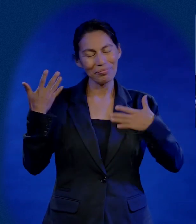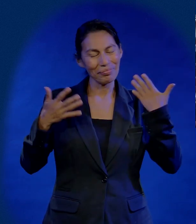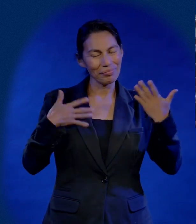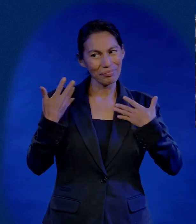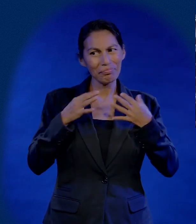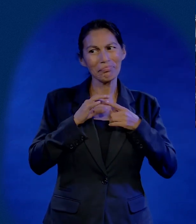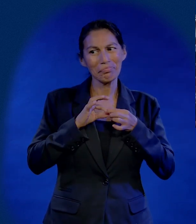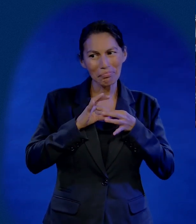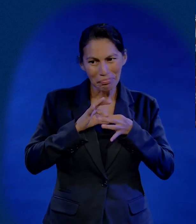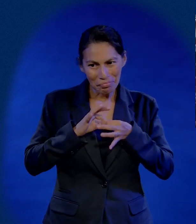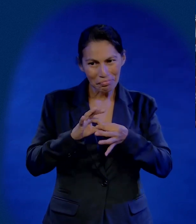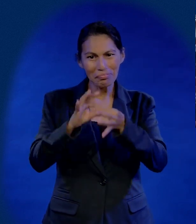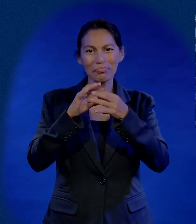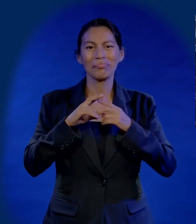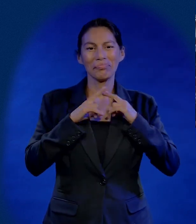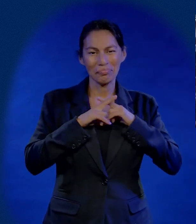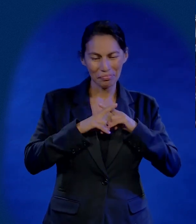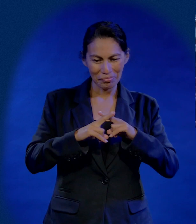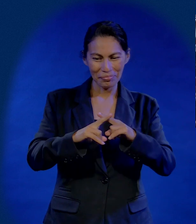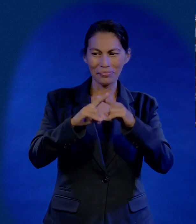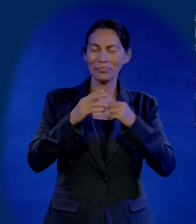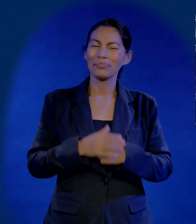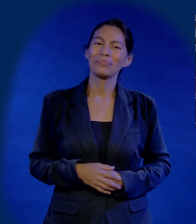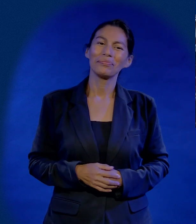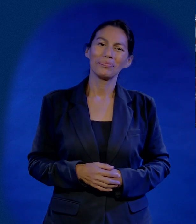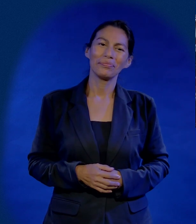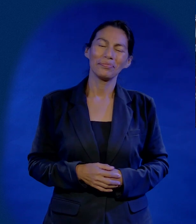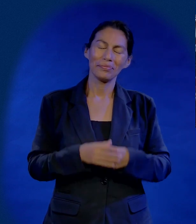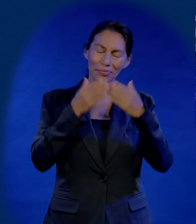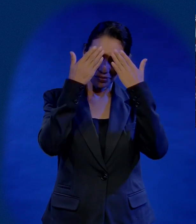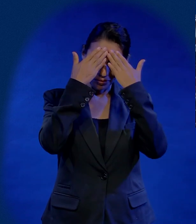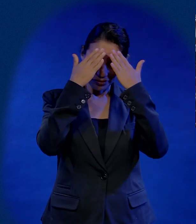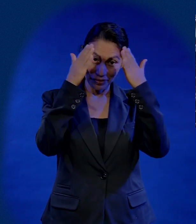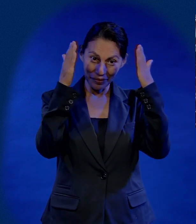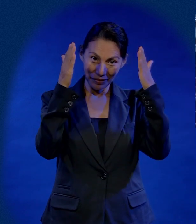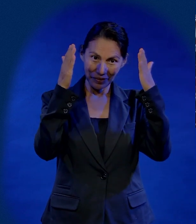hacia el de al lado. Mantente alegre, abierto, despejado.